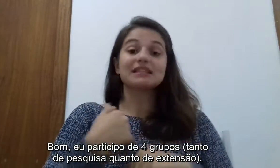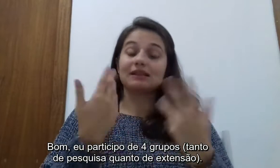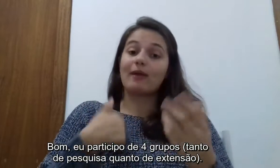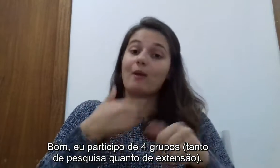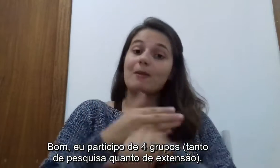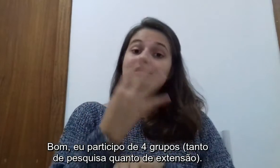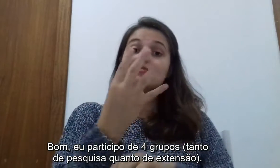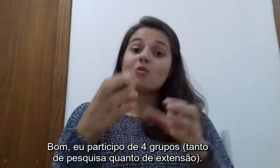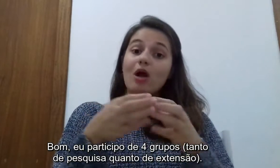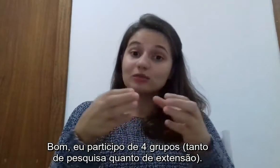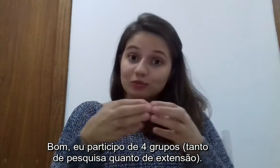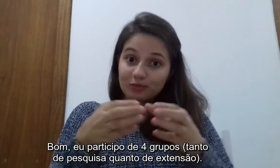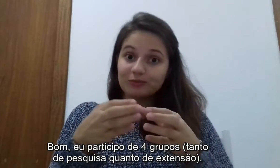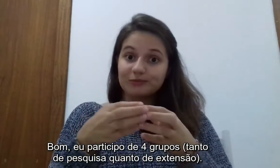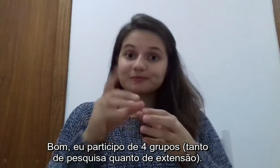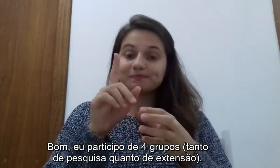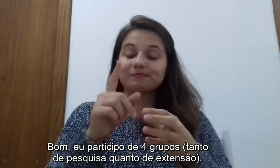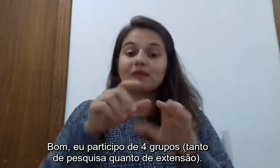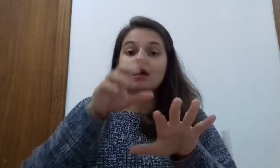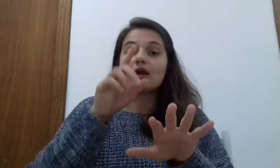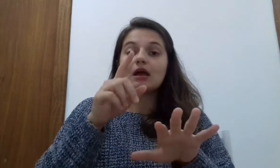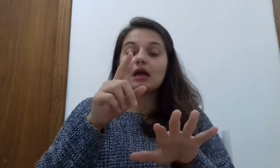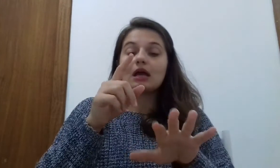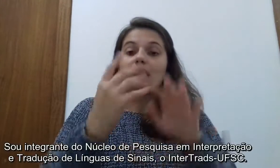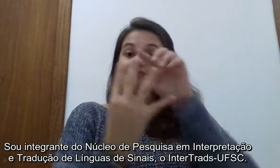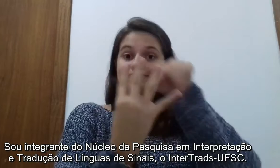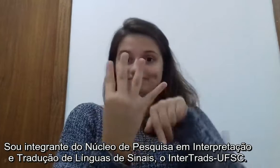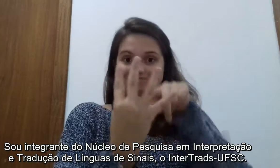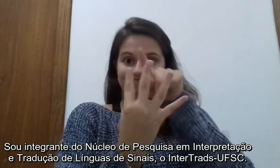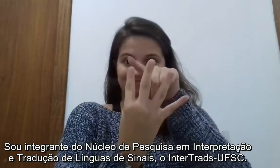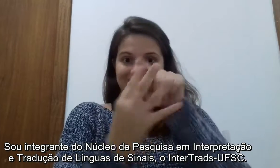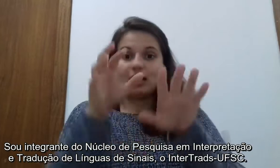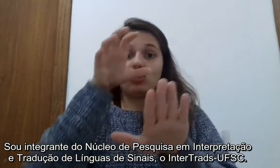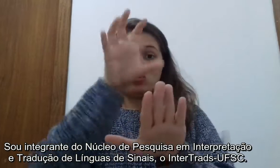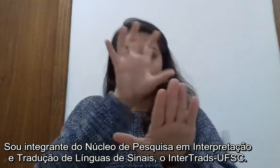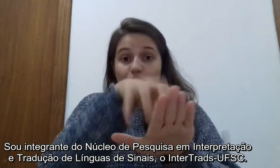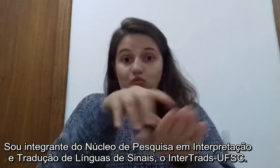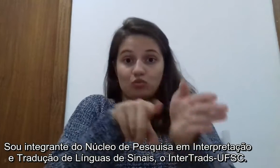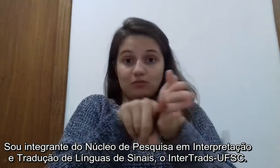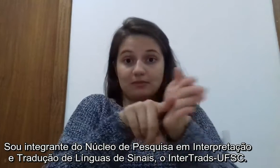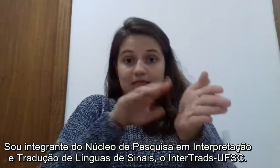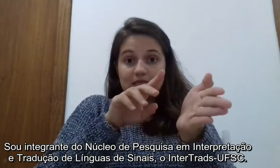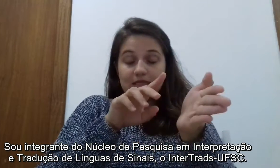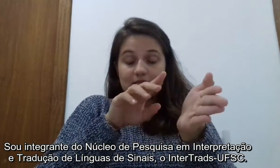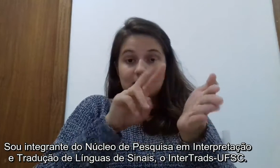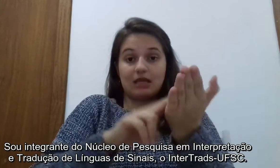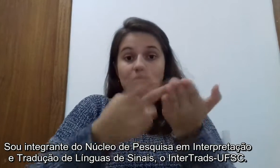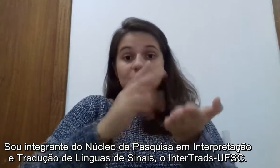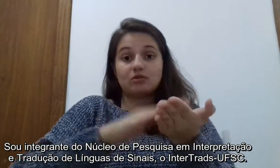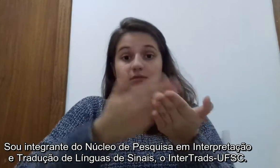quatro grupos, tanto de pesquisa quanto de extensão. Primeiramente, sou integrante do Núcleo de Pesquisa em Interpretação e